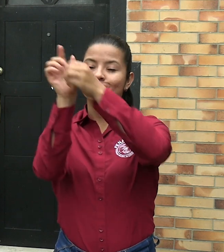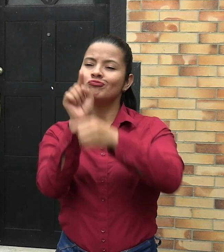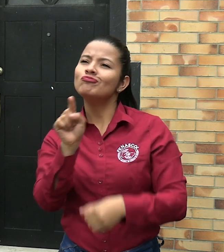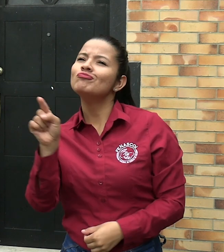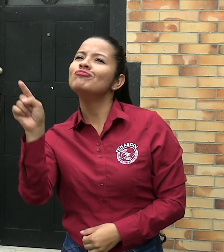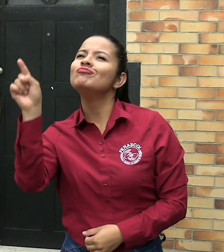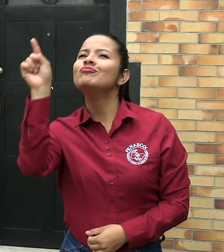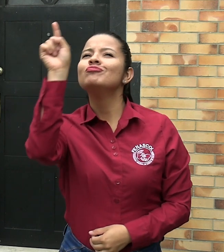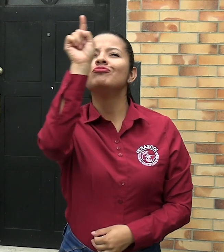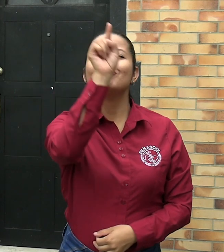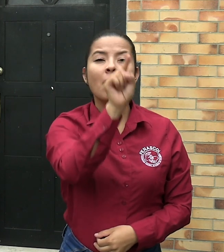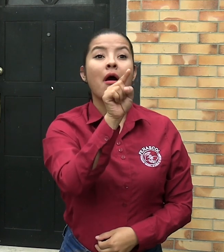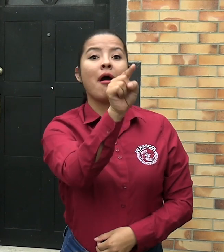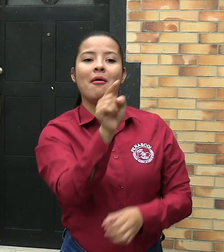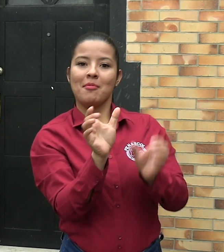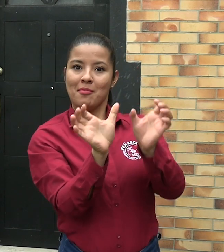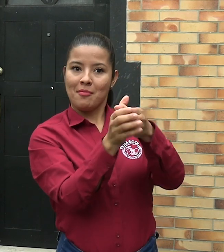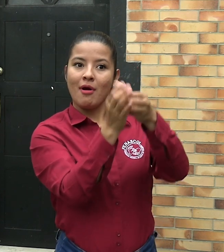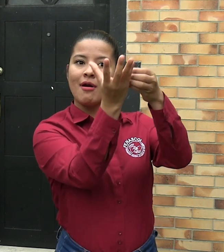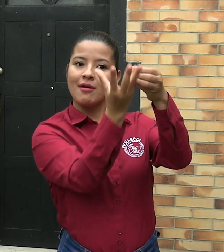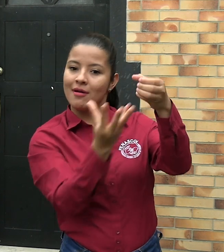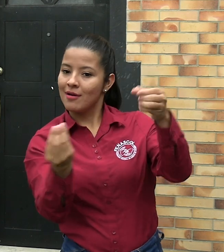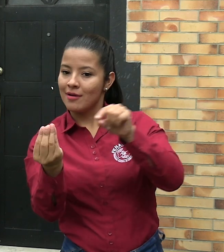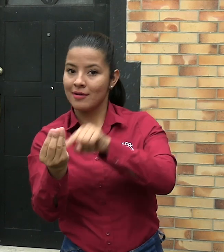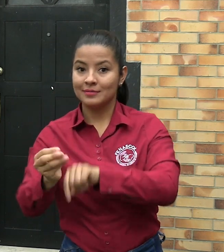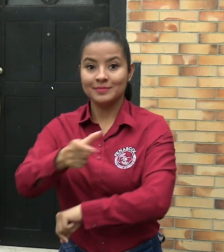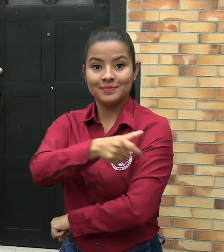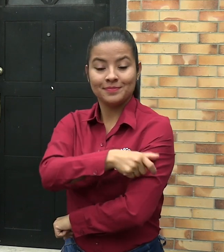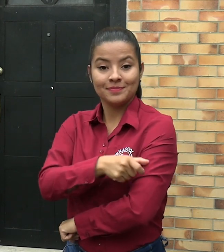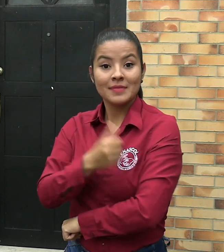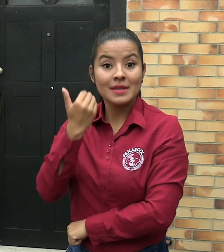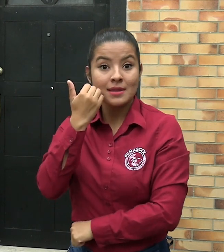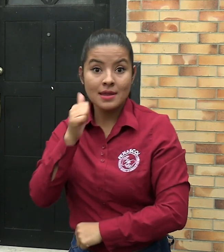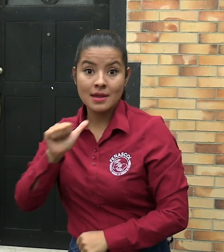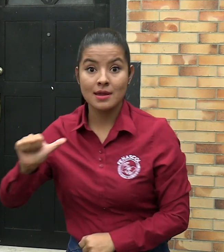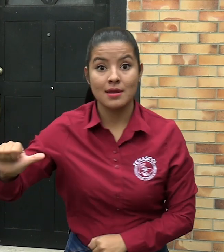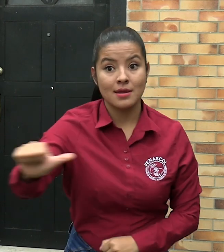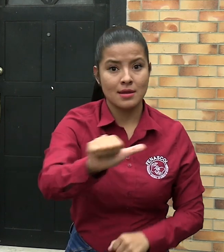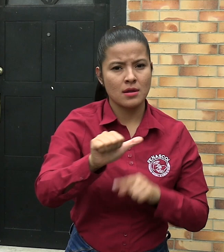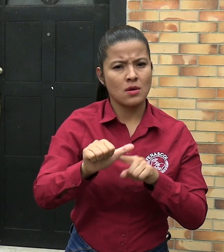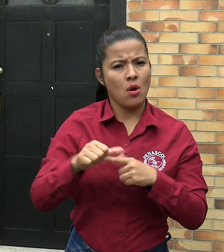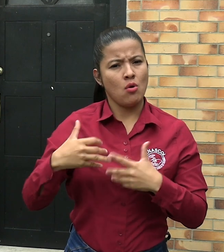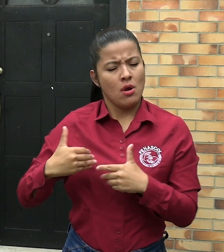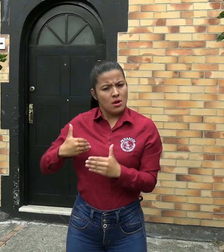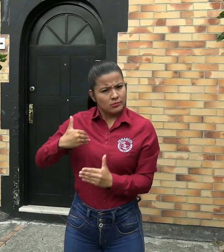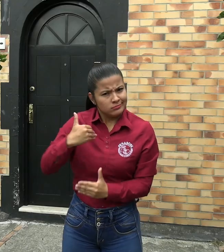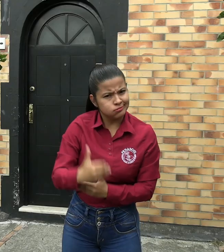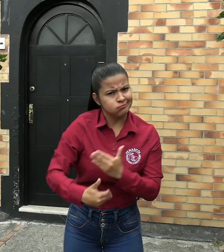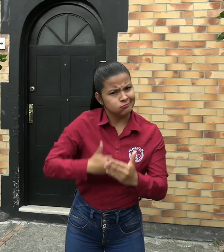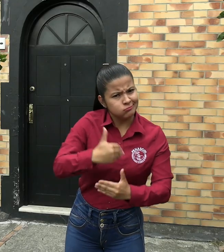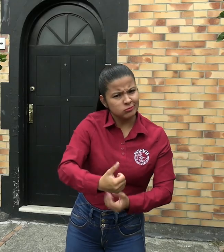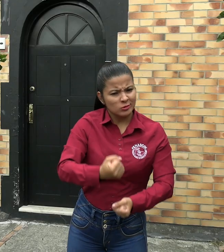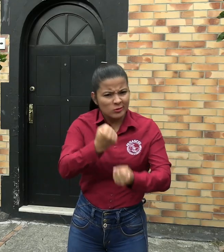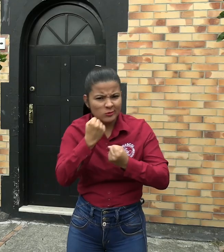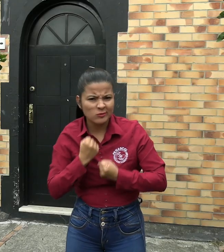existen comités de mujeres que permanecen en la lucha, con esfuerzo e incidencia. Pero,